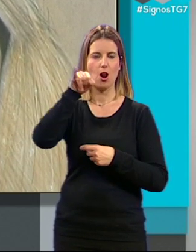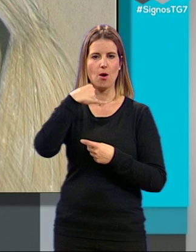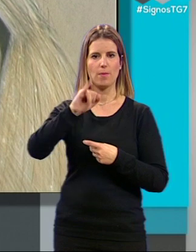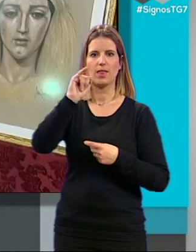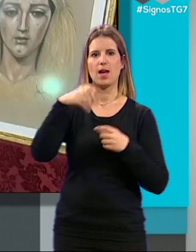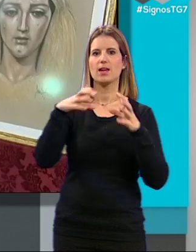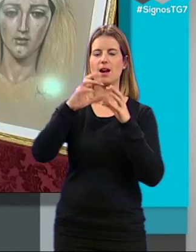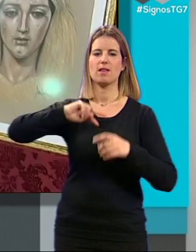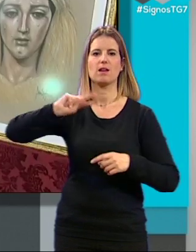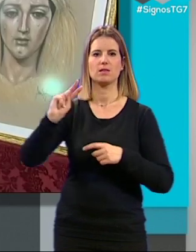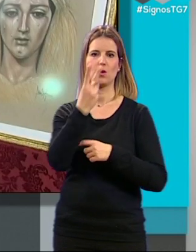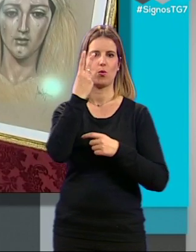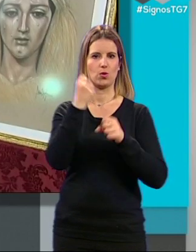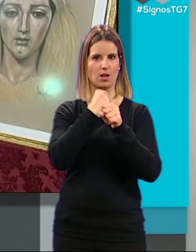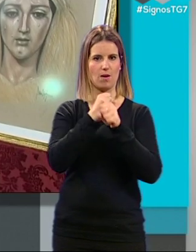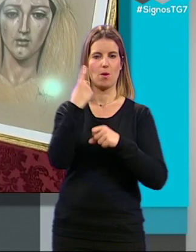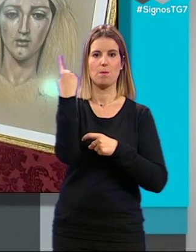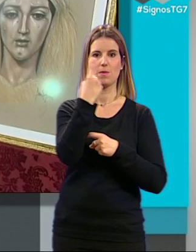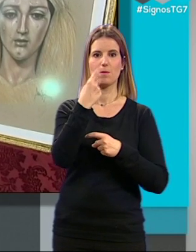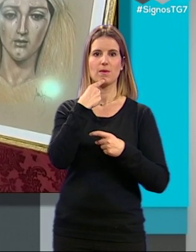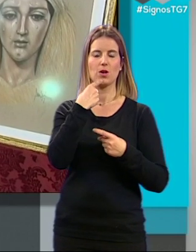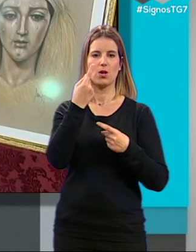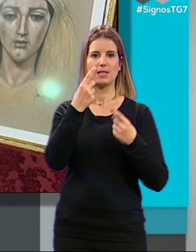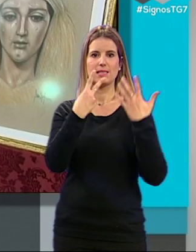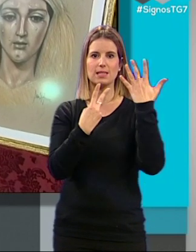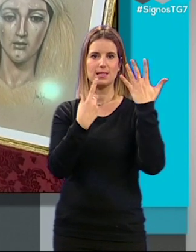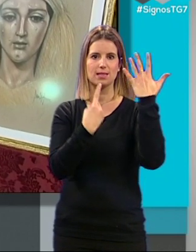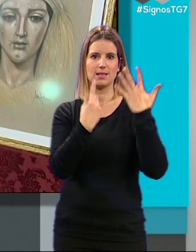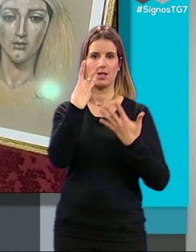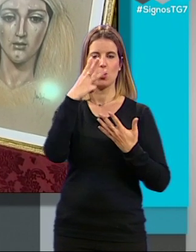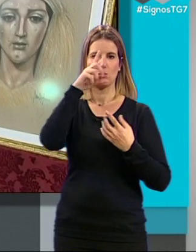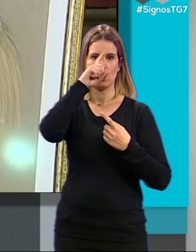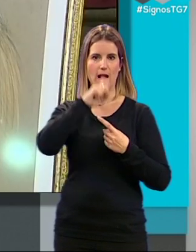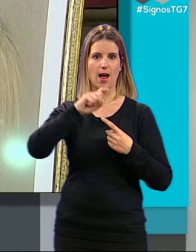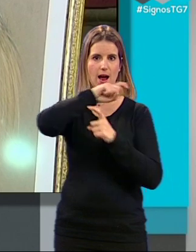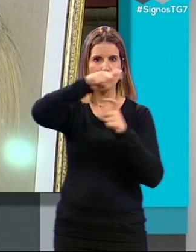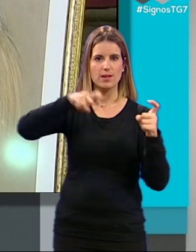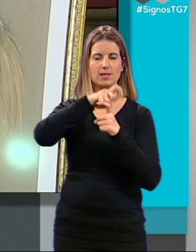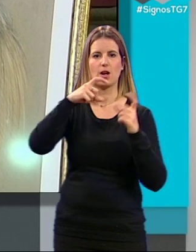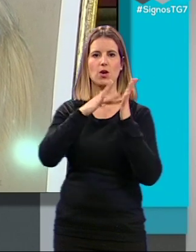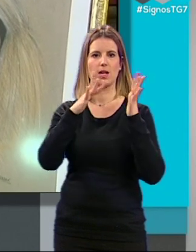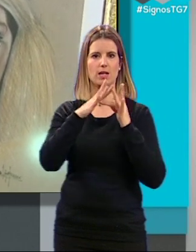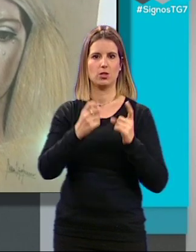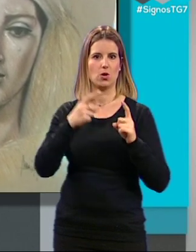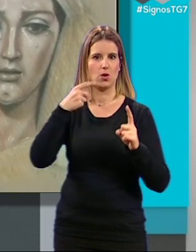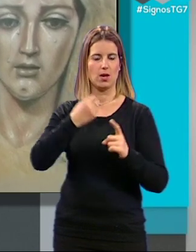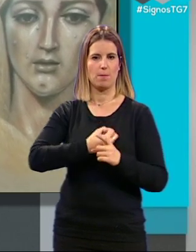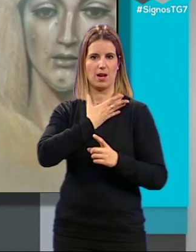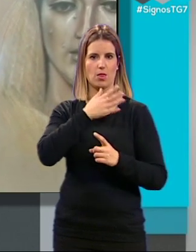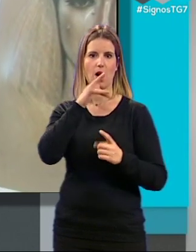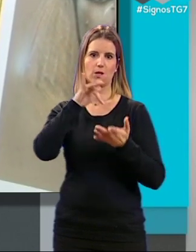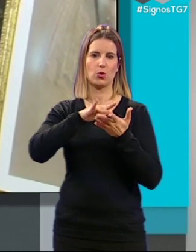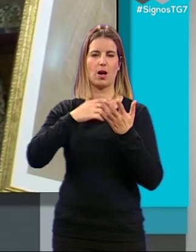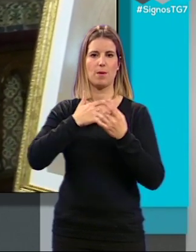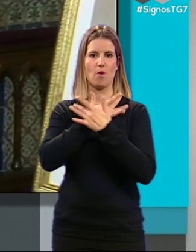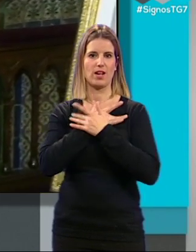tiene en Granada su segundo trabajo El primero fue el del 75º aniversario del Cristo de la Expiración y ahora ha sido una imagen mariana la de la Virgen de la Estrella.